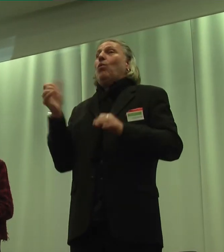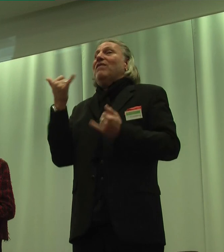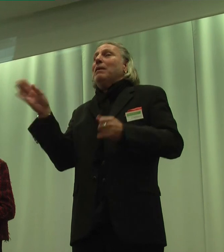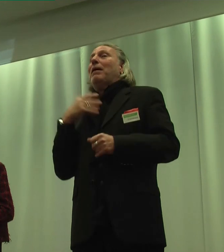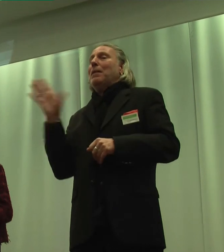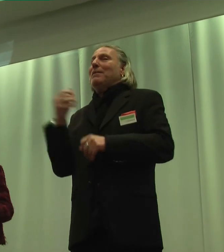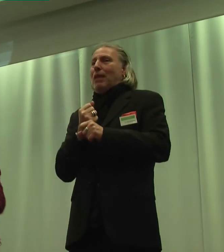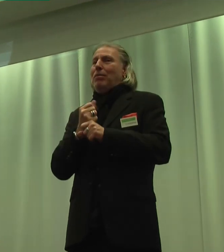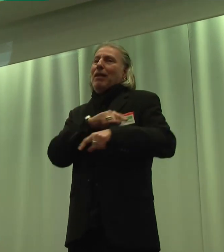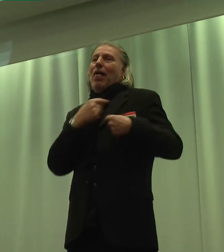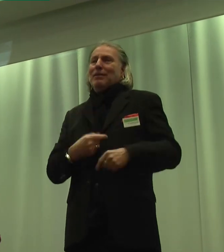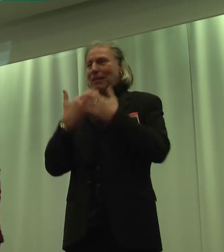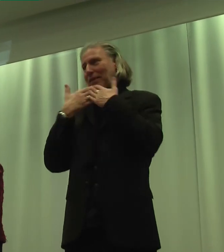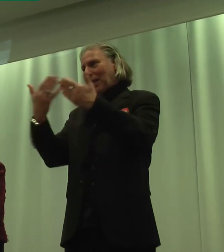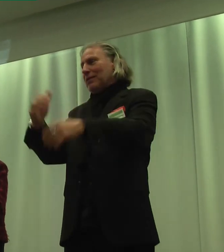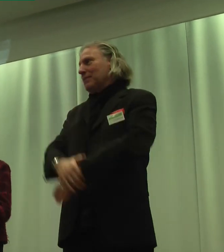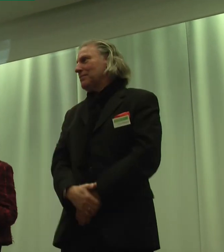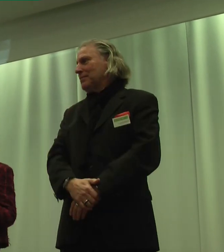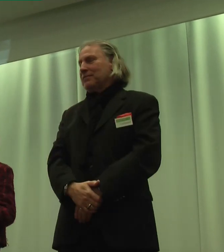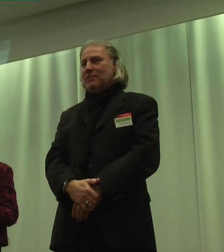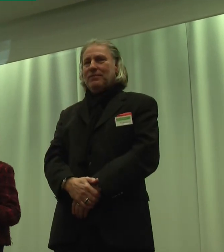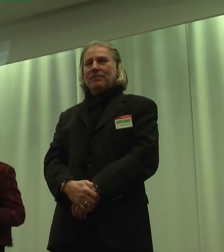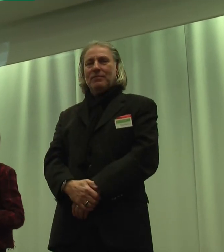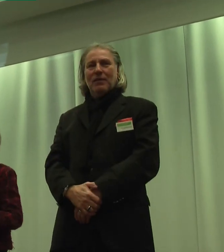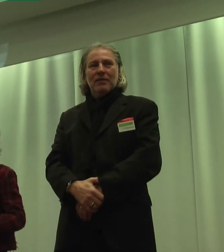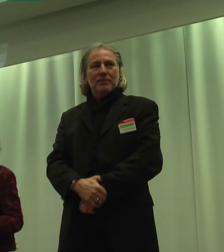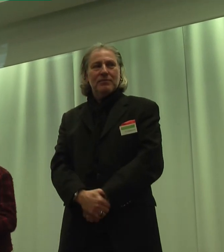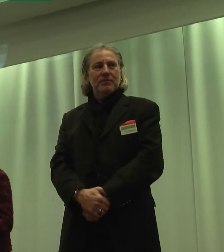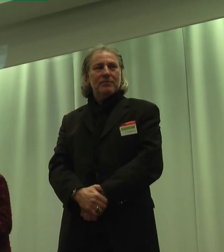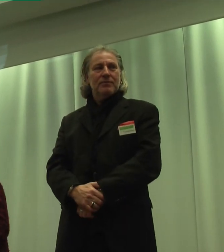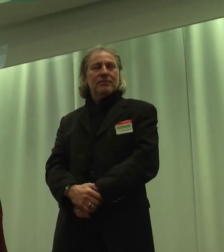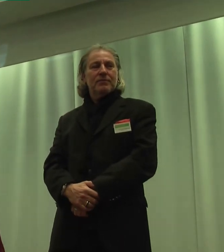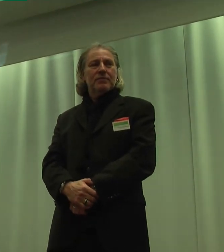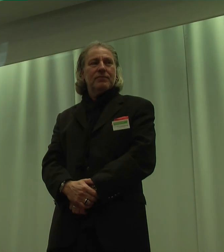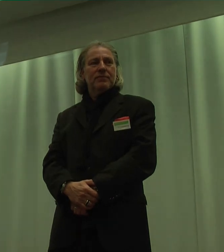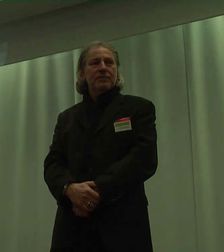Dank. Applaus Vielen Dank.